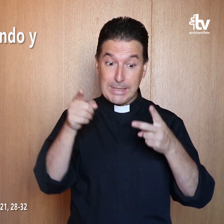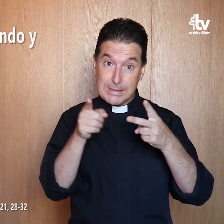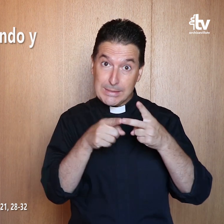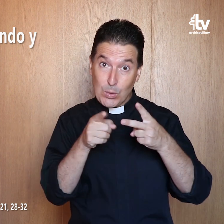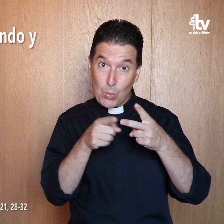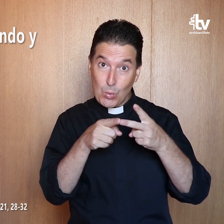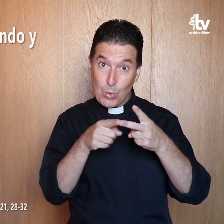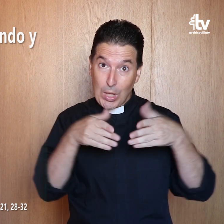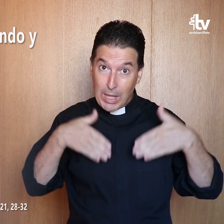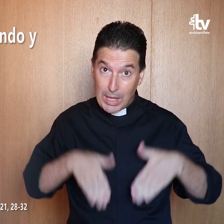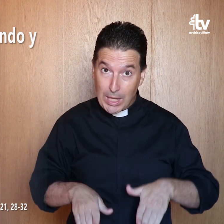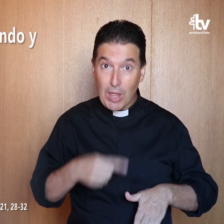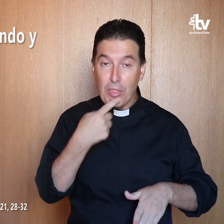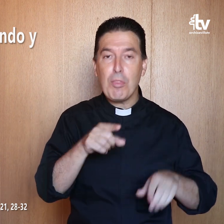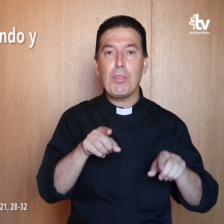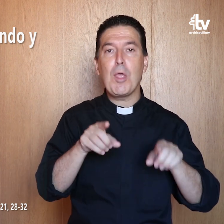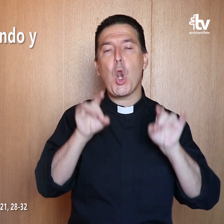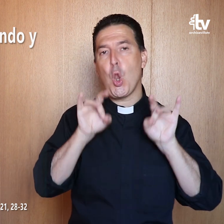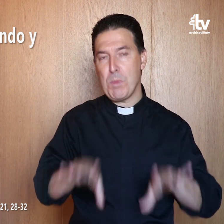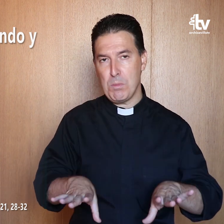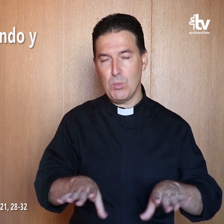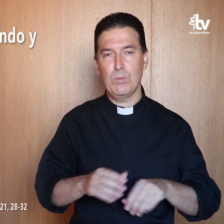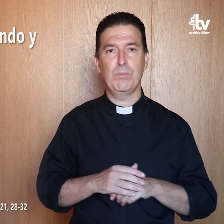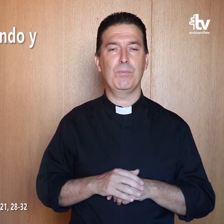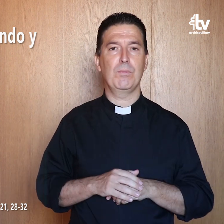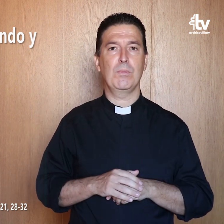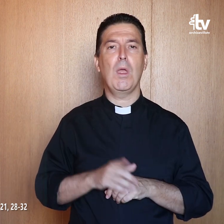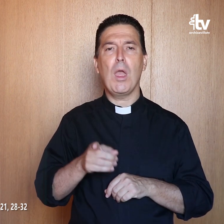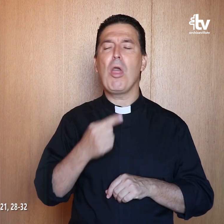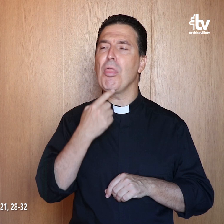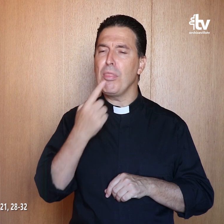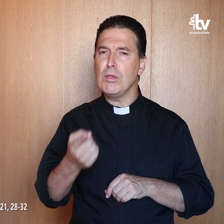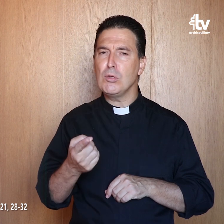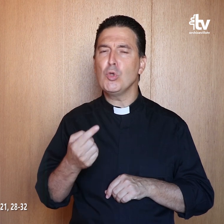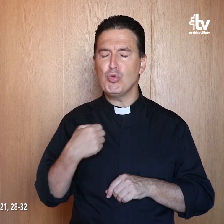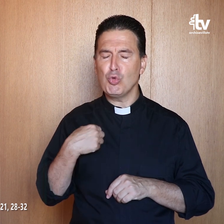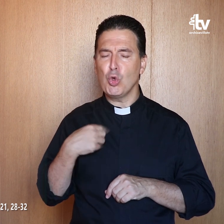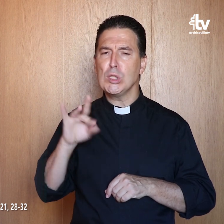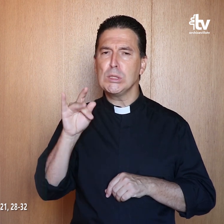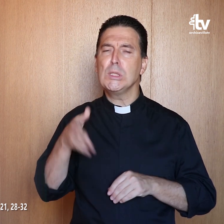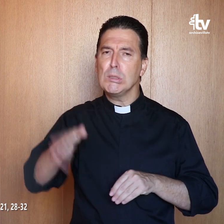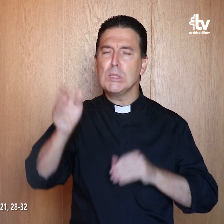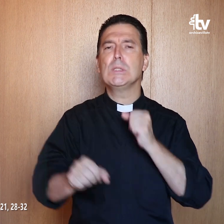acercó al segundo y le dijo lo mismo. Él le contestó, Voy, Señor.